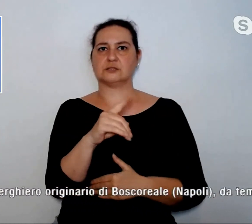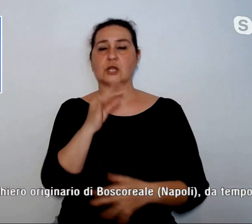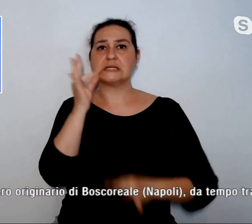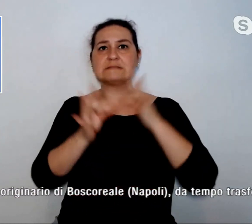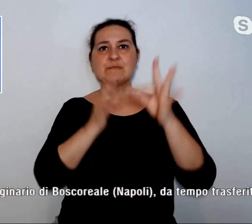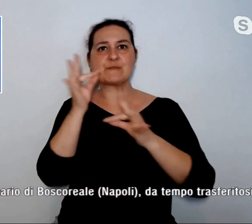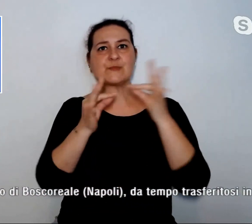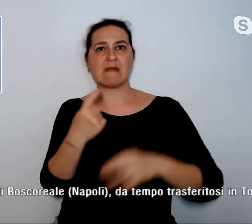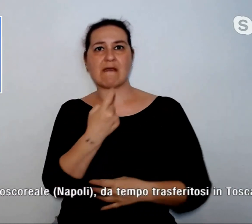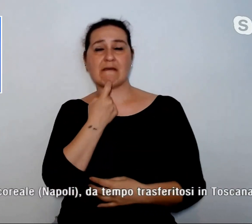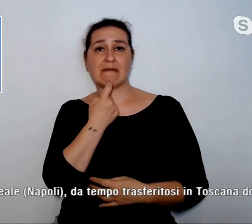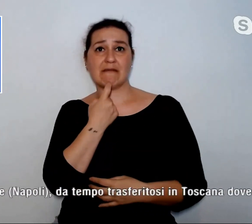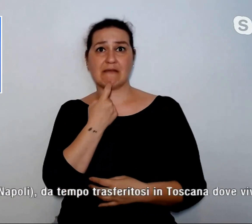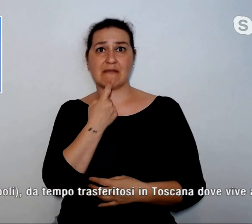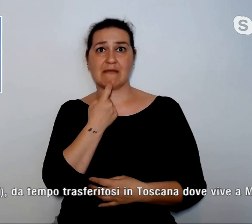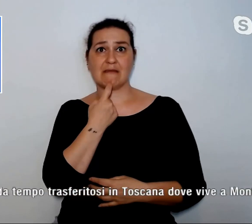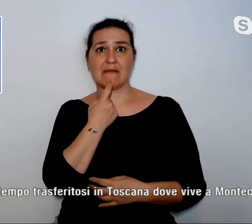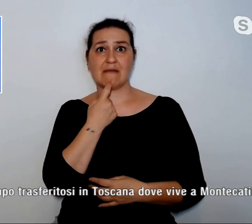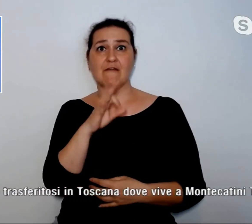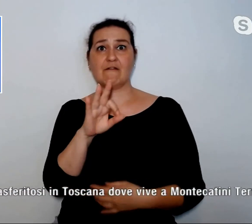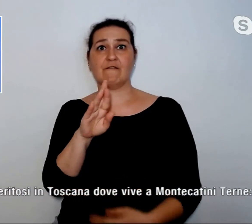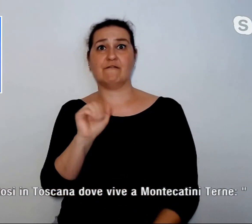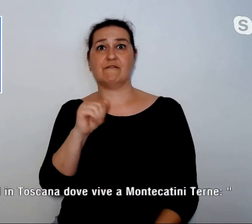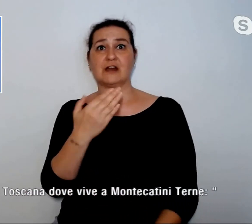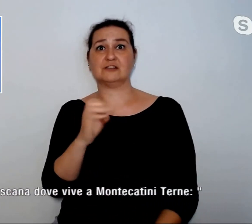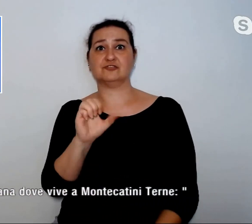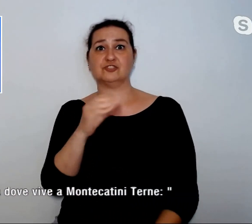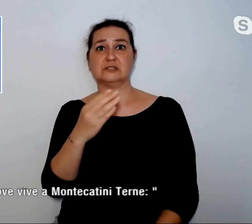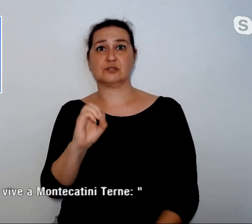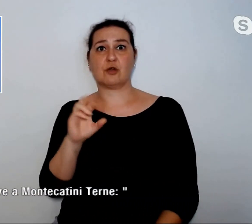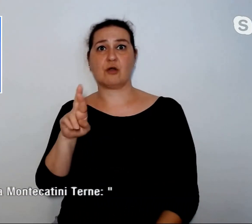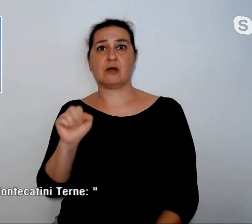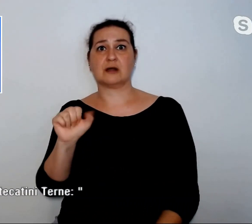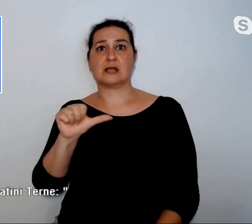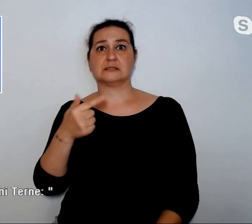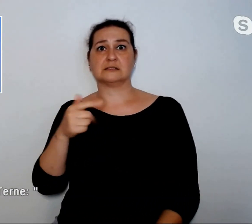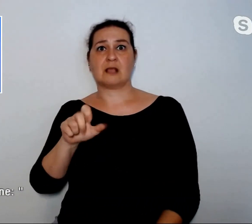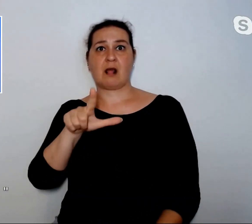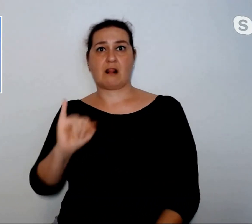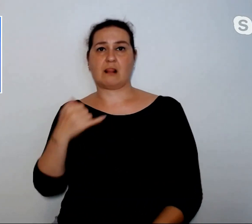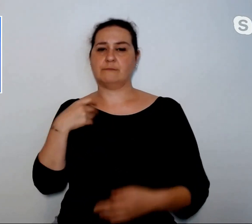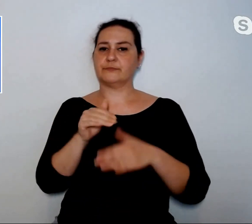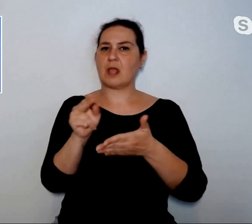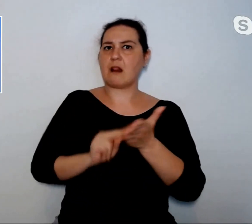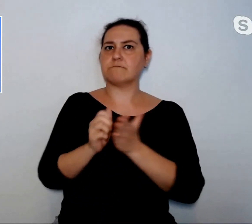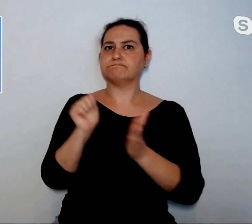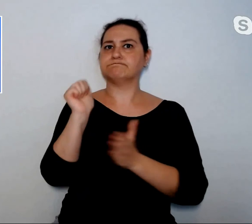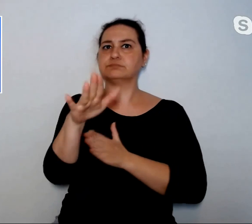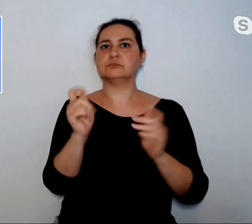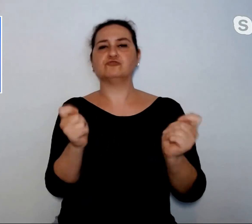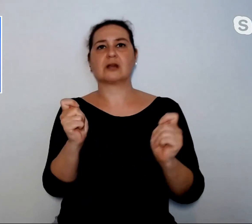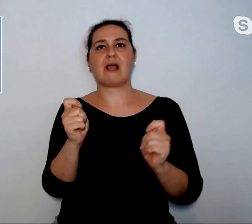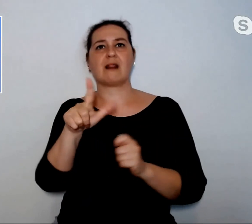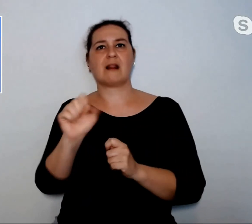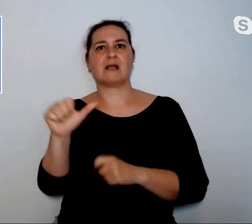inviata alla stampa Francesco Rastelli, imprenditore alberghiero, originario della provincia di